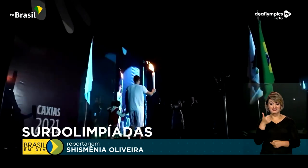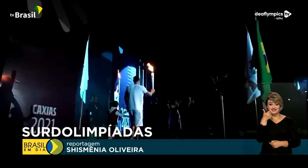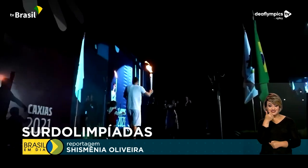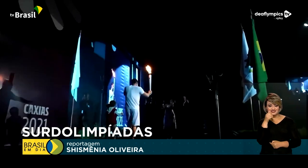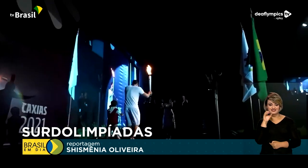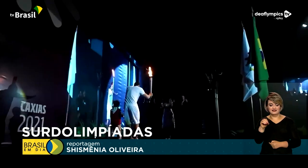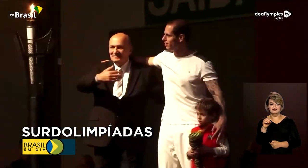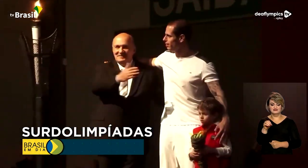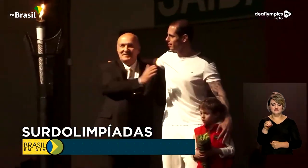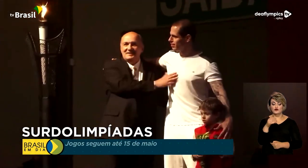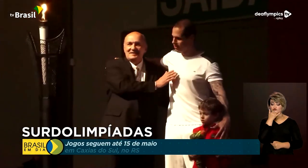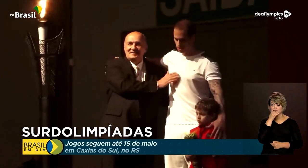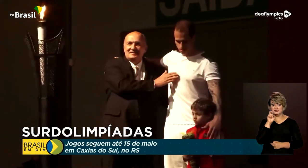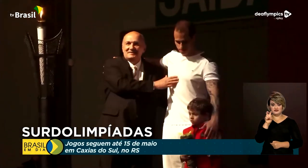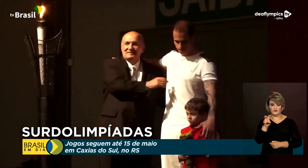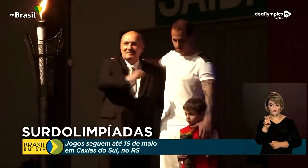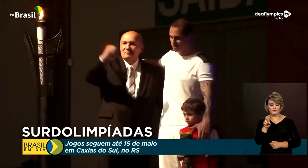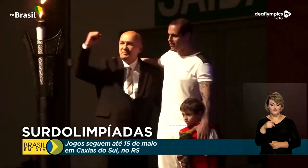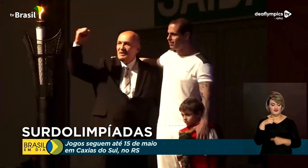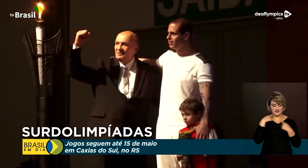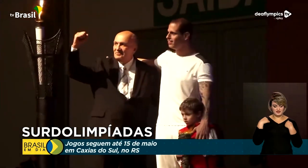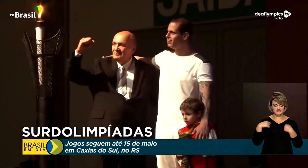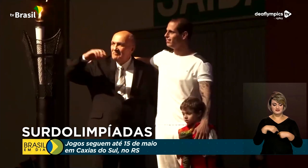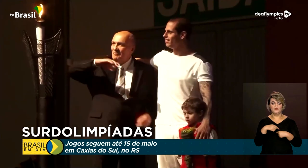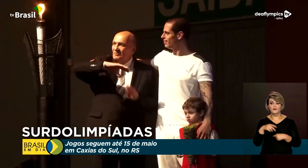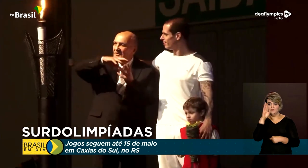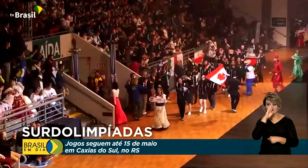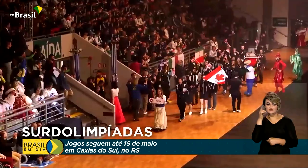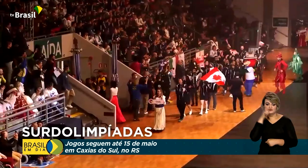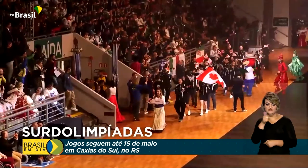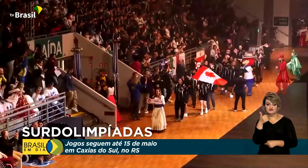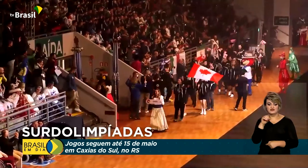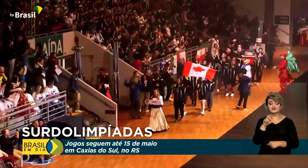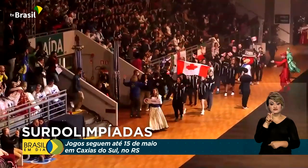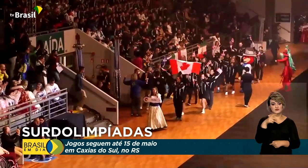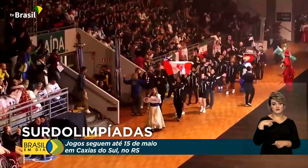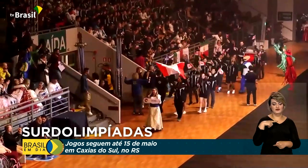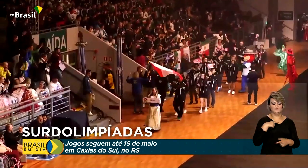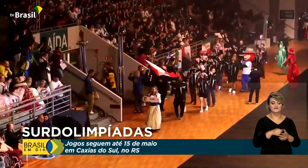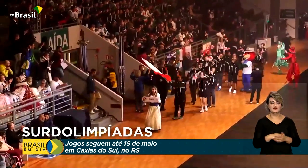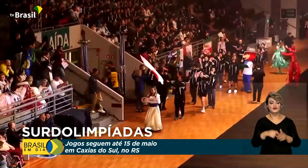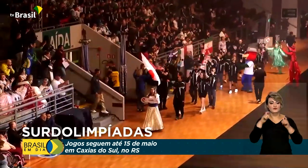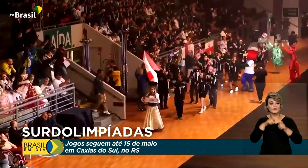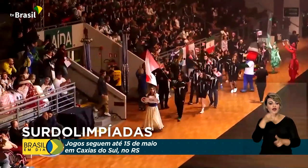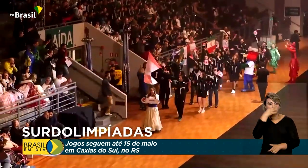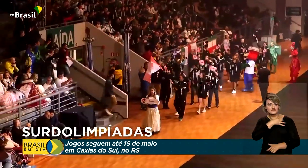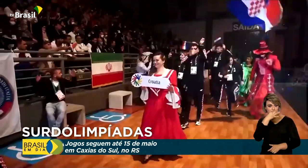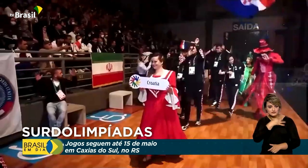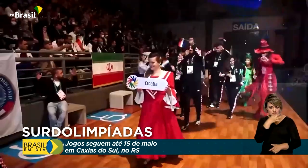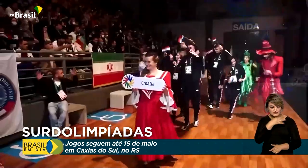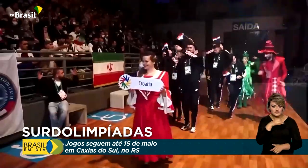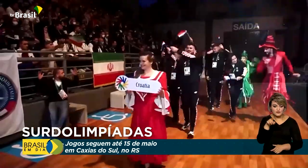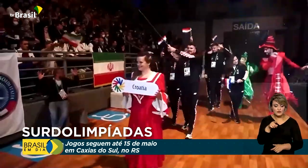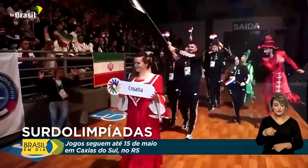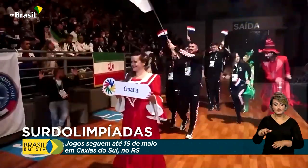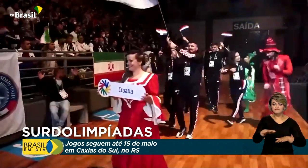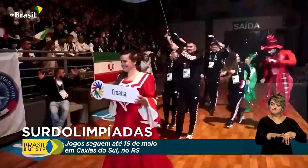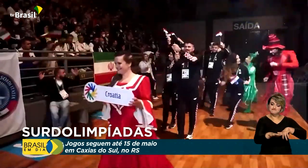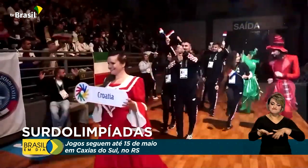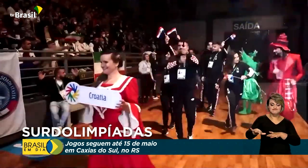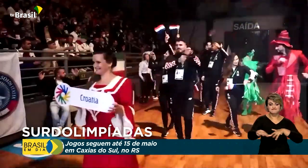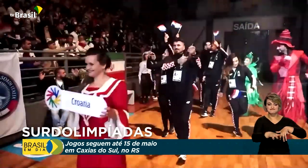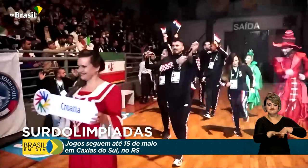até hoje na história das Surdoolimpíadas de verão. Em Caxias do Sul, no Rio Grande do Sul, o desfile das